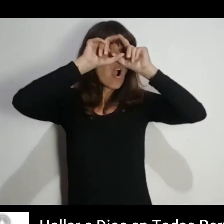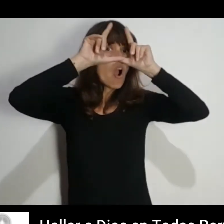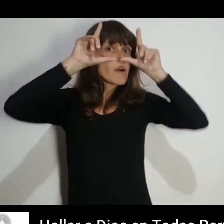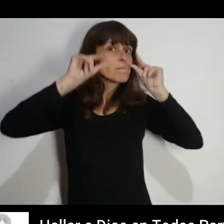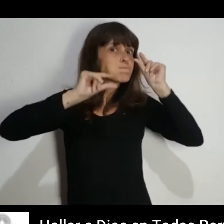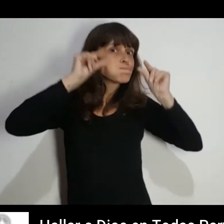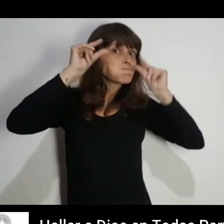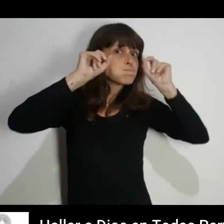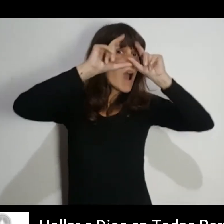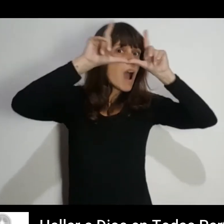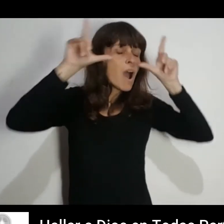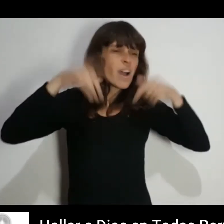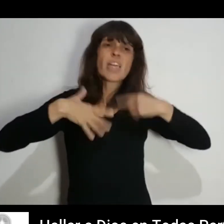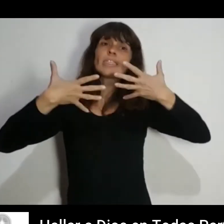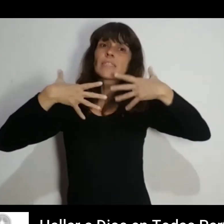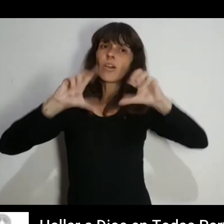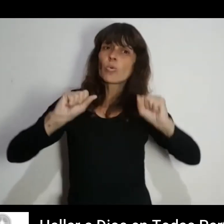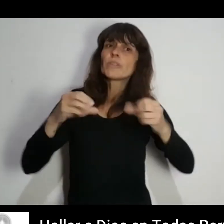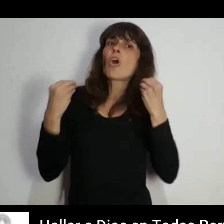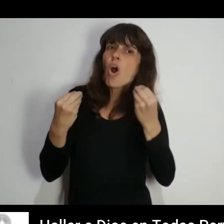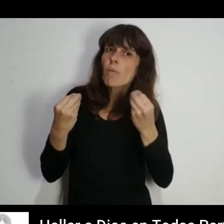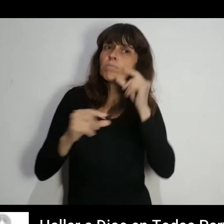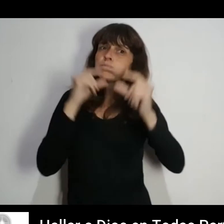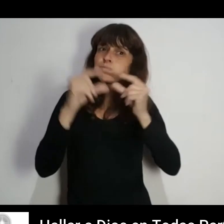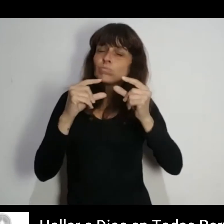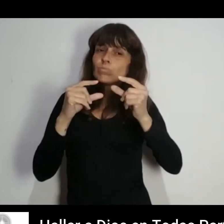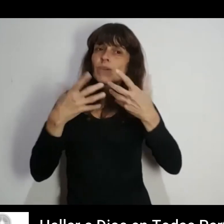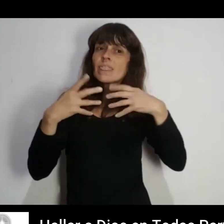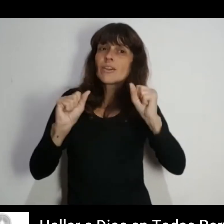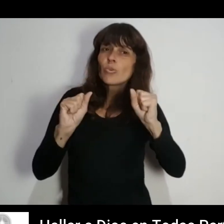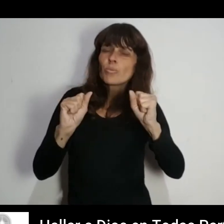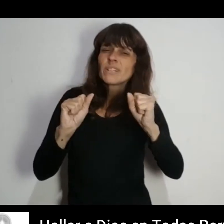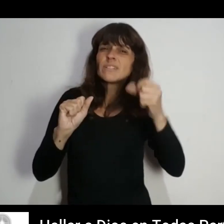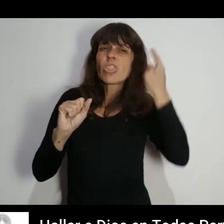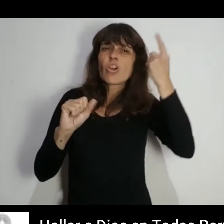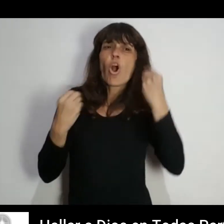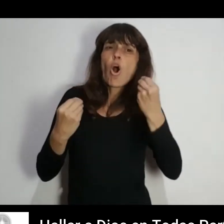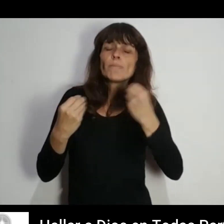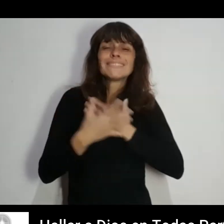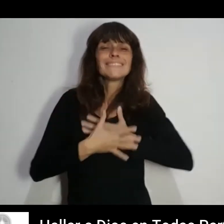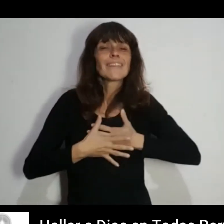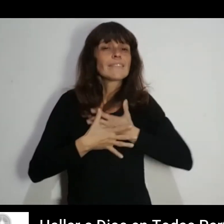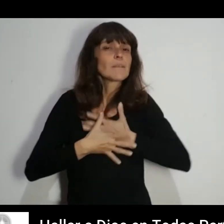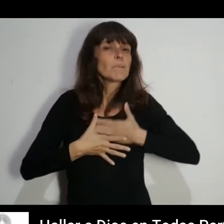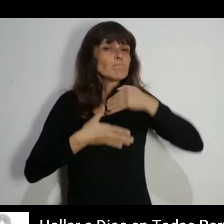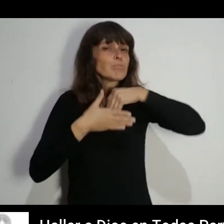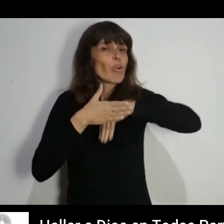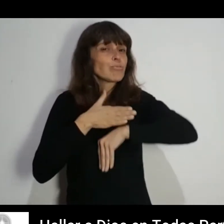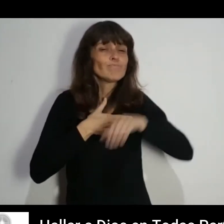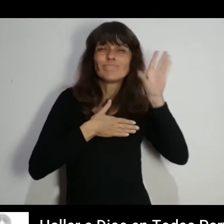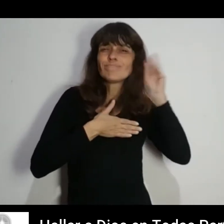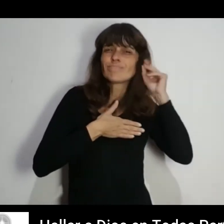abrieran lentamente Poco a poco descubrí cómo podía encontrar a Dios Escuchando mis sentimientos más profundos